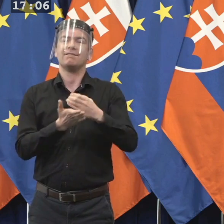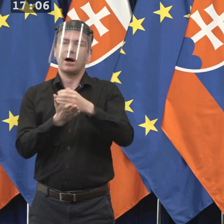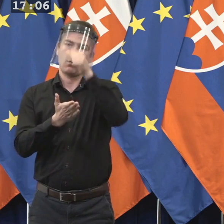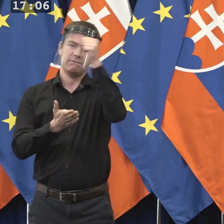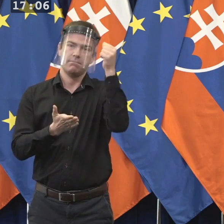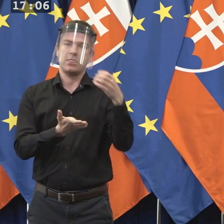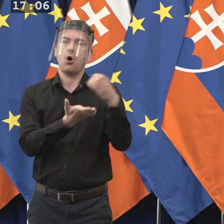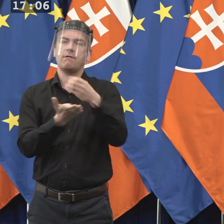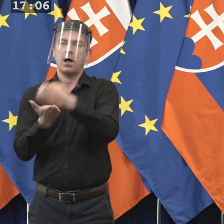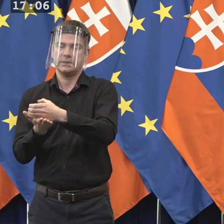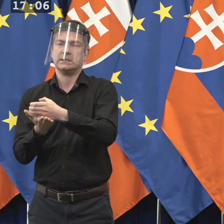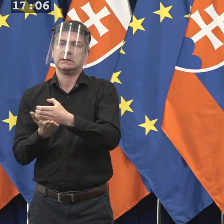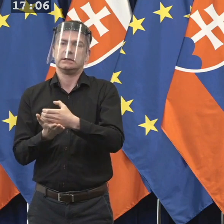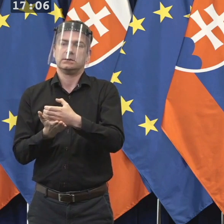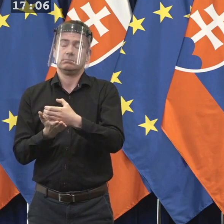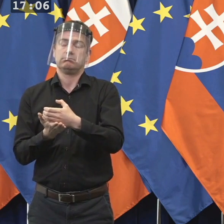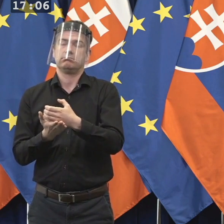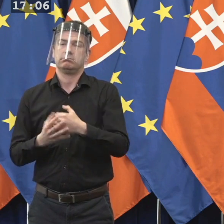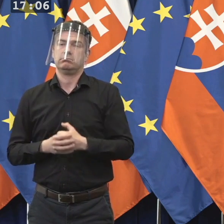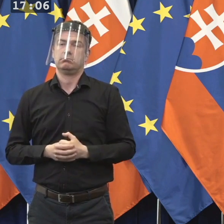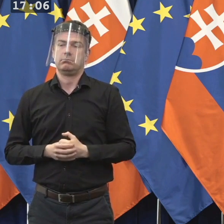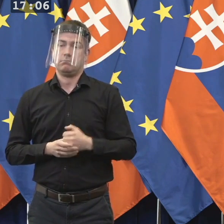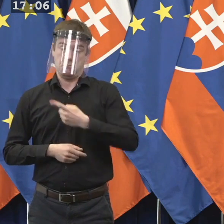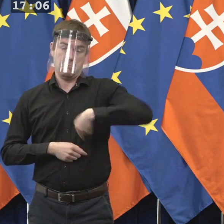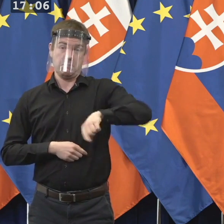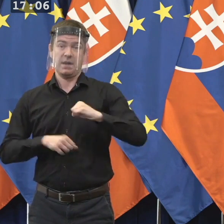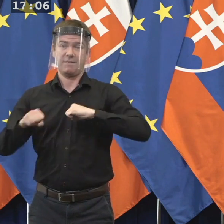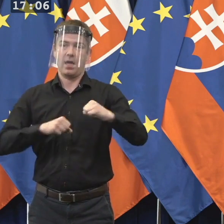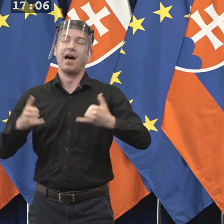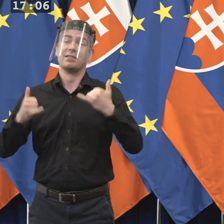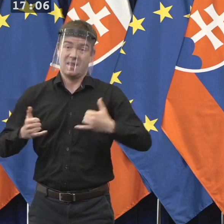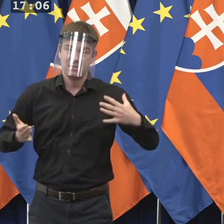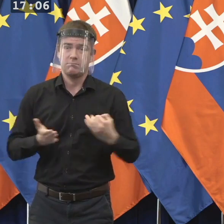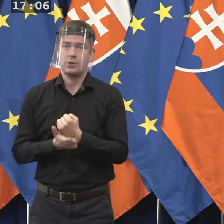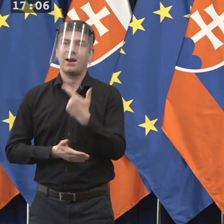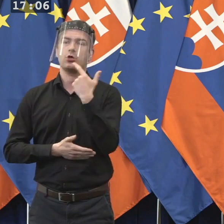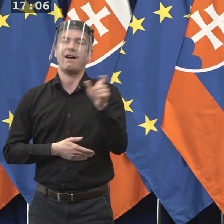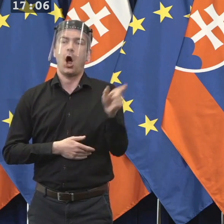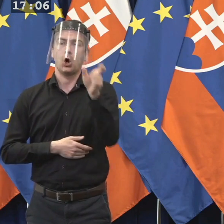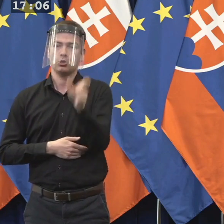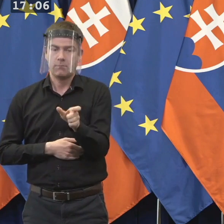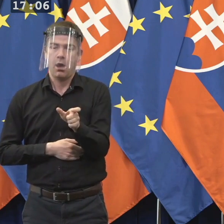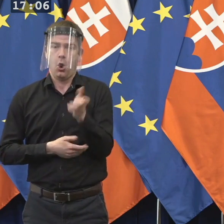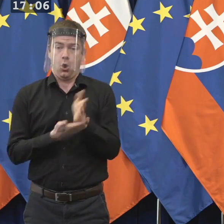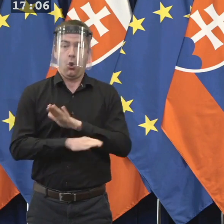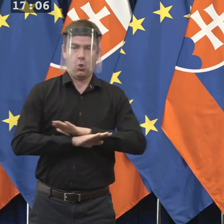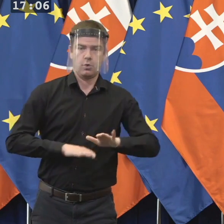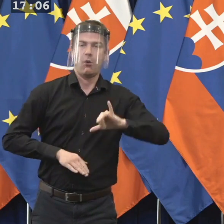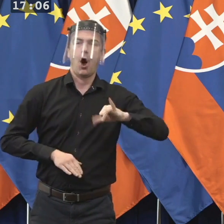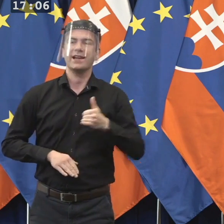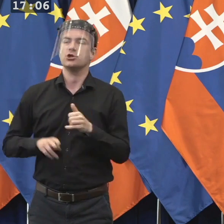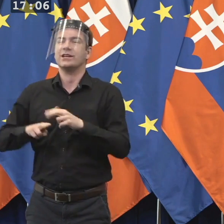členov Súdnej rady za vládu. Ešte nám zostáva tá treťa možnosť.